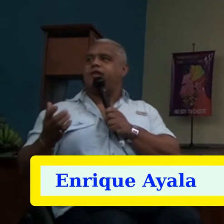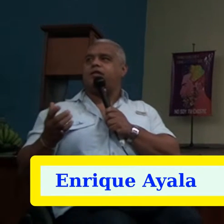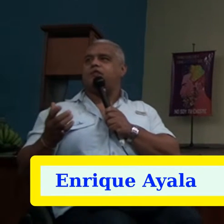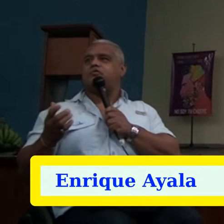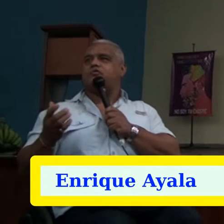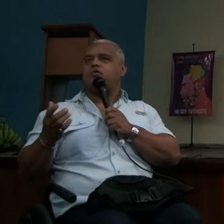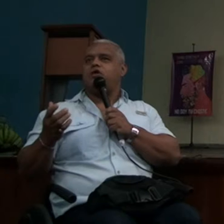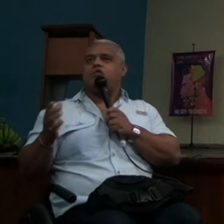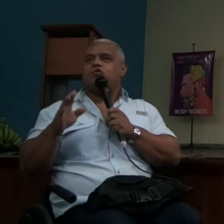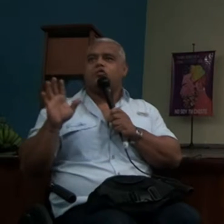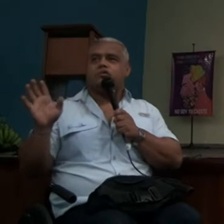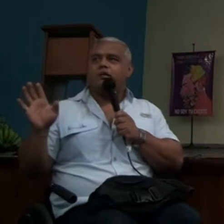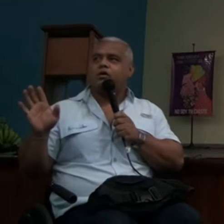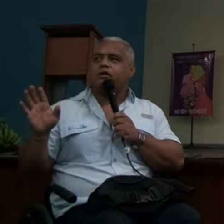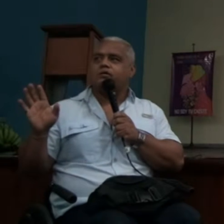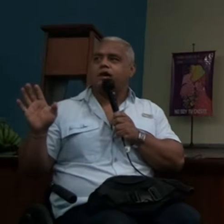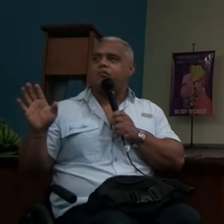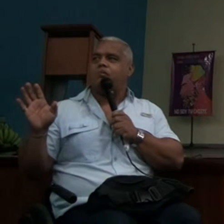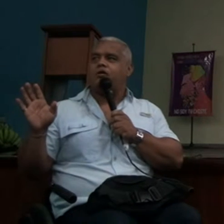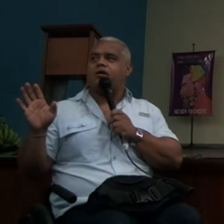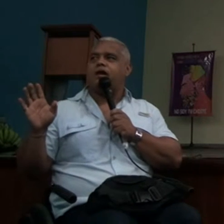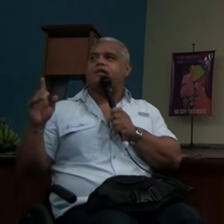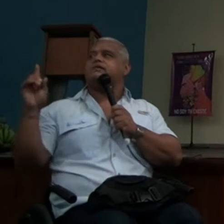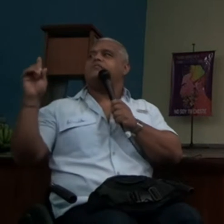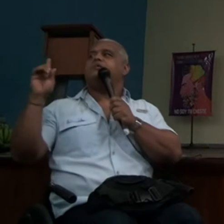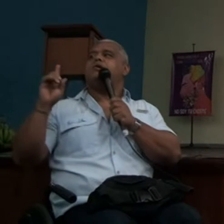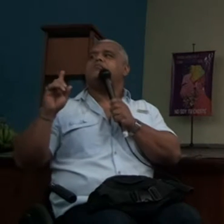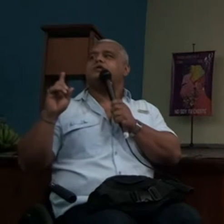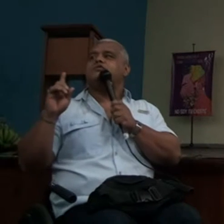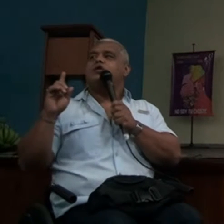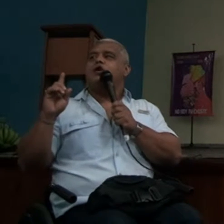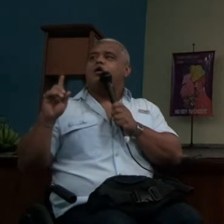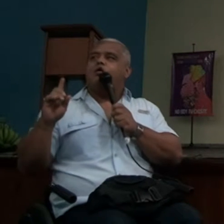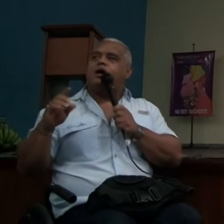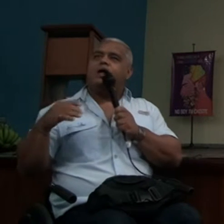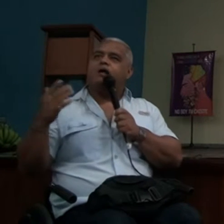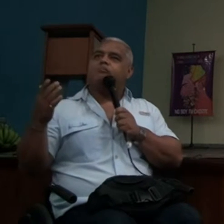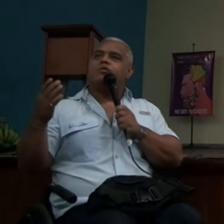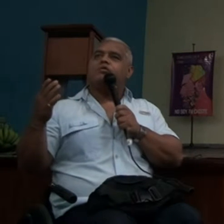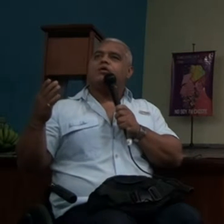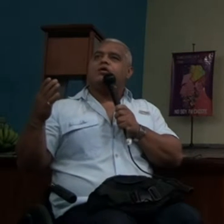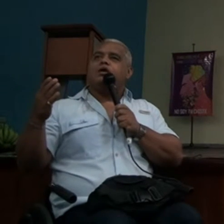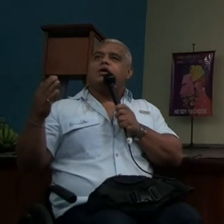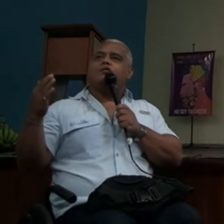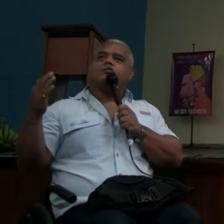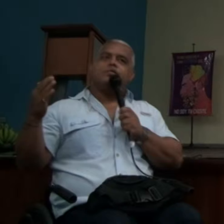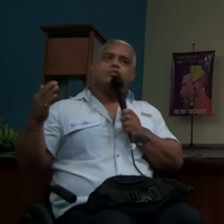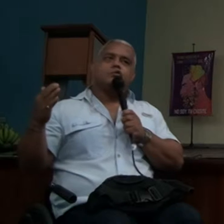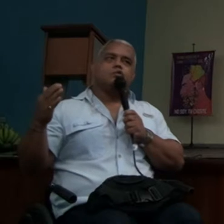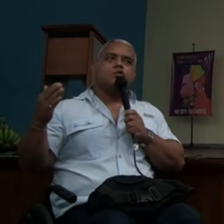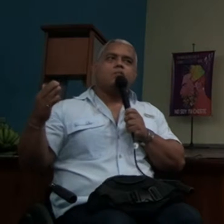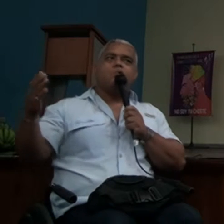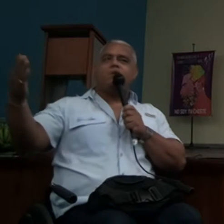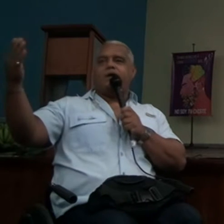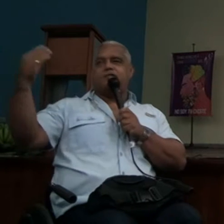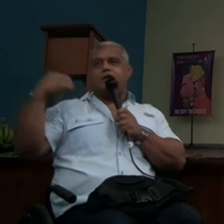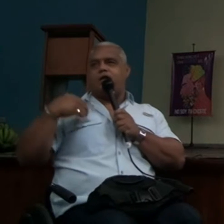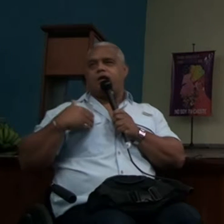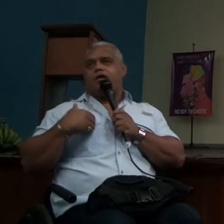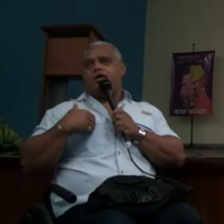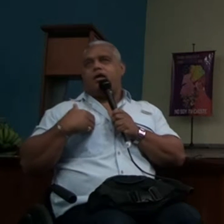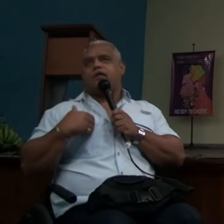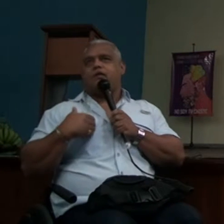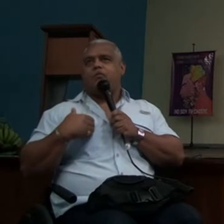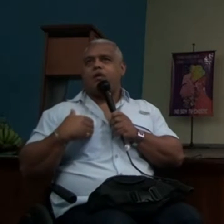o sea, diferente a nosotros. Nosotros no sabemos que cerramos la puerta a nadie. Es el primer paso, por ejemplo, que nosotros damos para